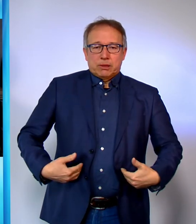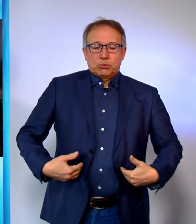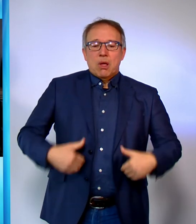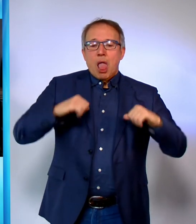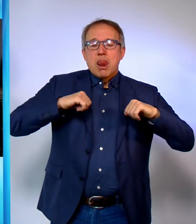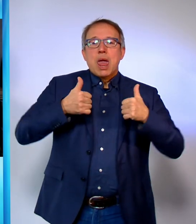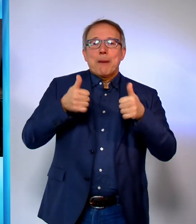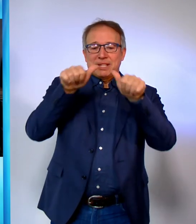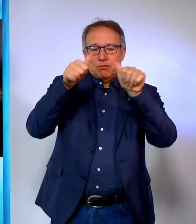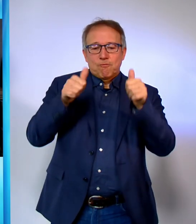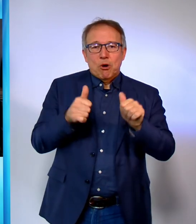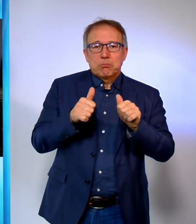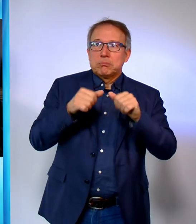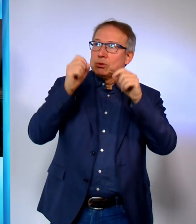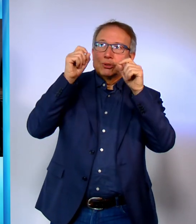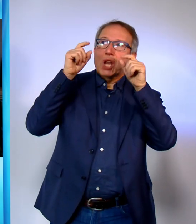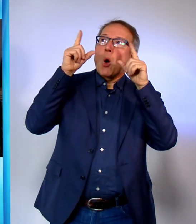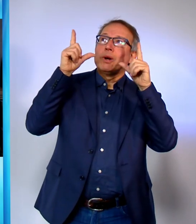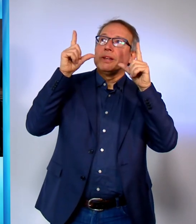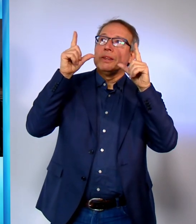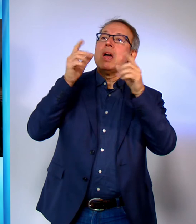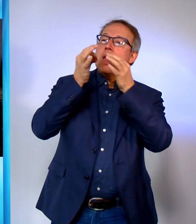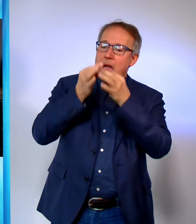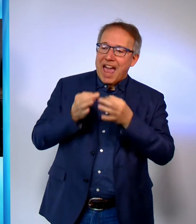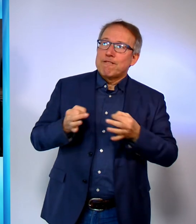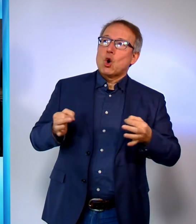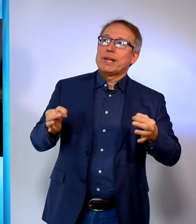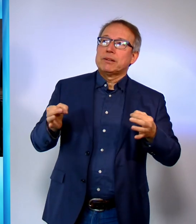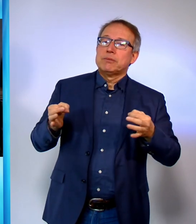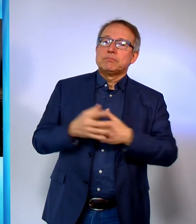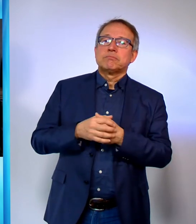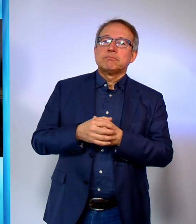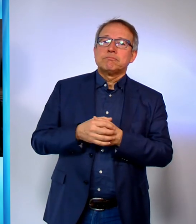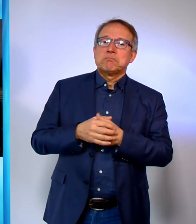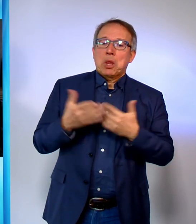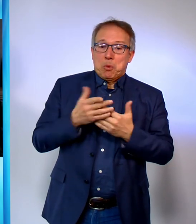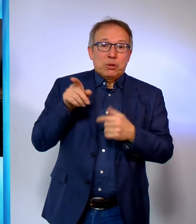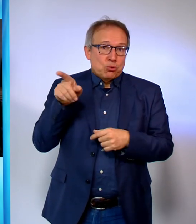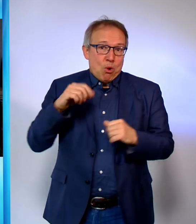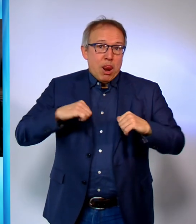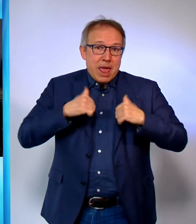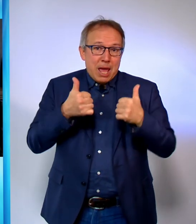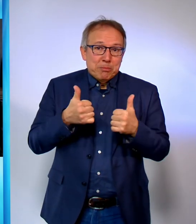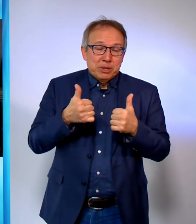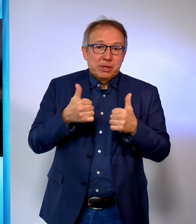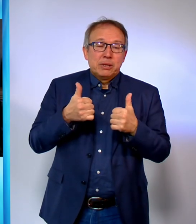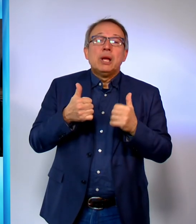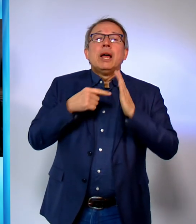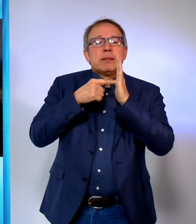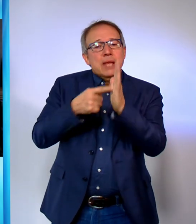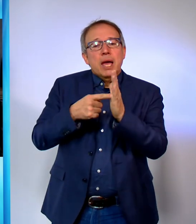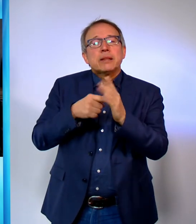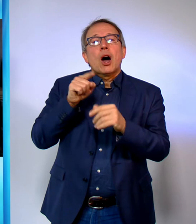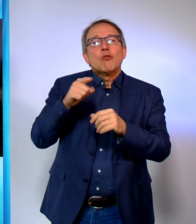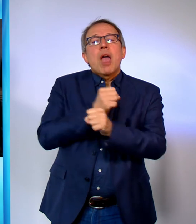und Lebensform, Staunen und Ehrfurcht. Wer so lebt, verweist auf die Befreiung und